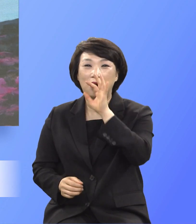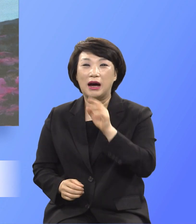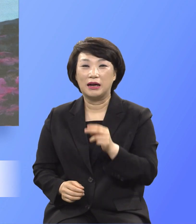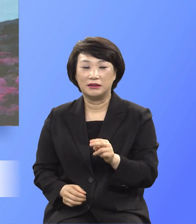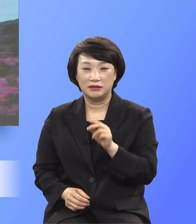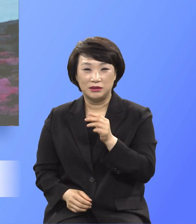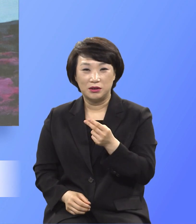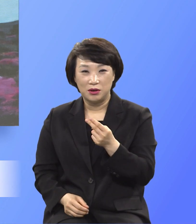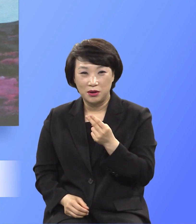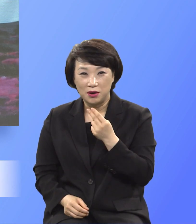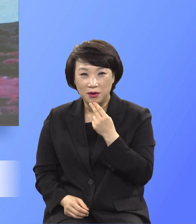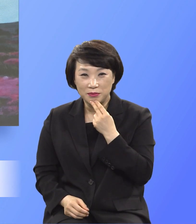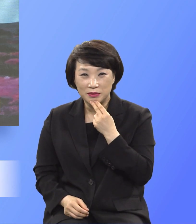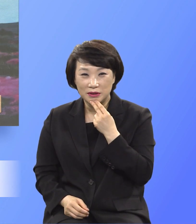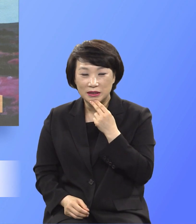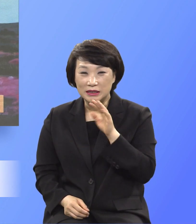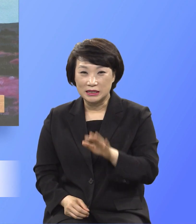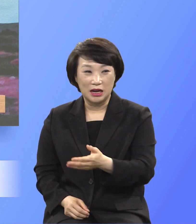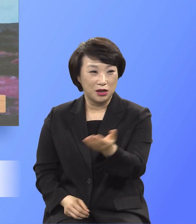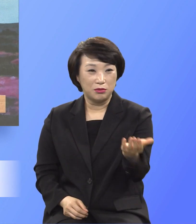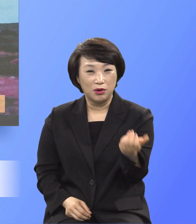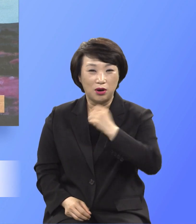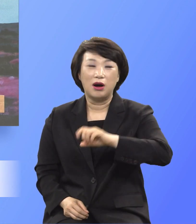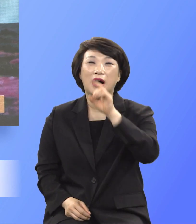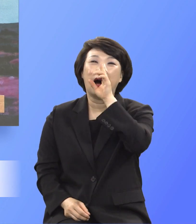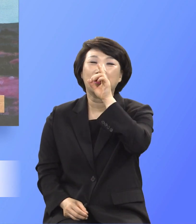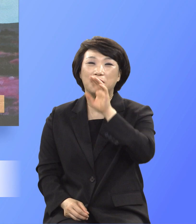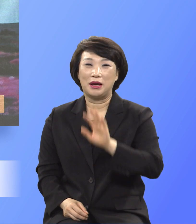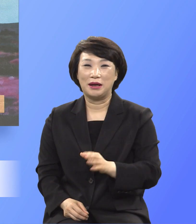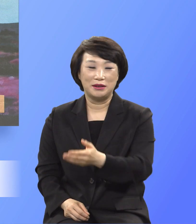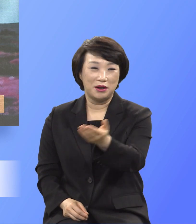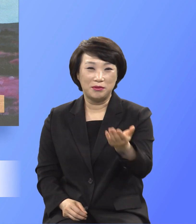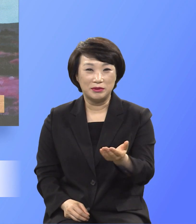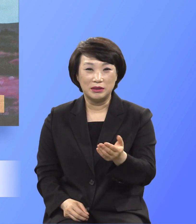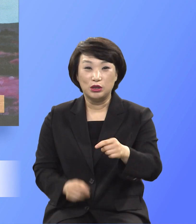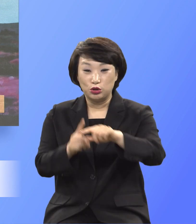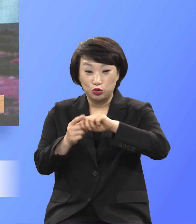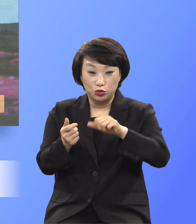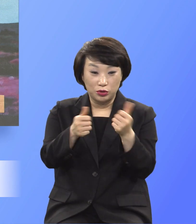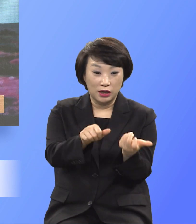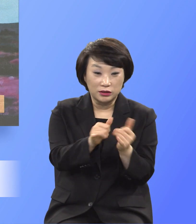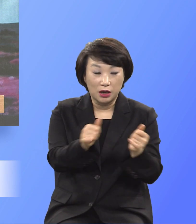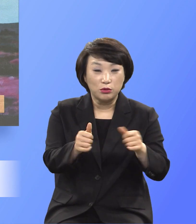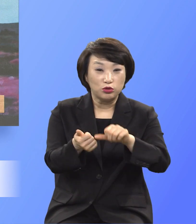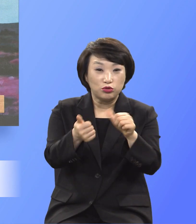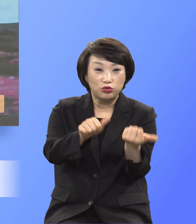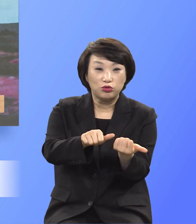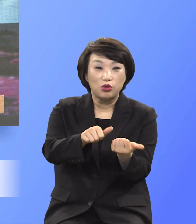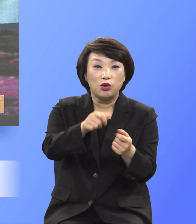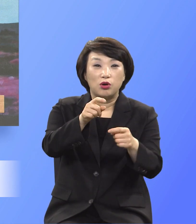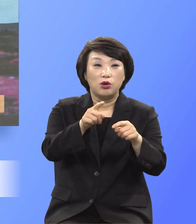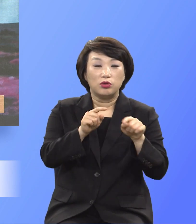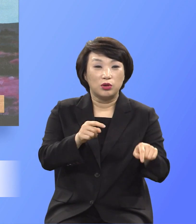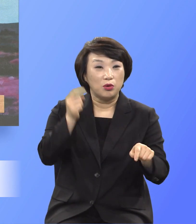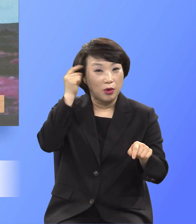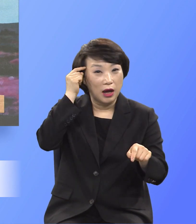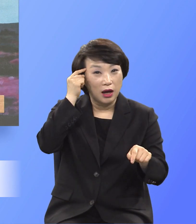정말로 고역하기 힘든 여러분 승주자들이 왜 승교하는 줄 아십니까? 내가 죽음을